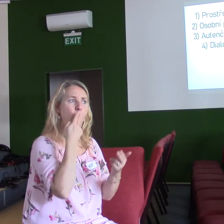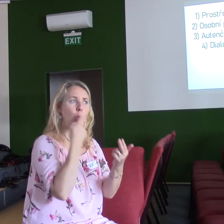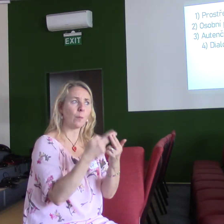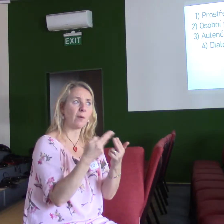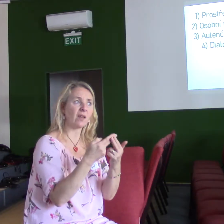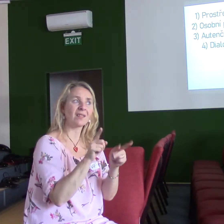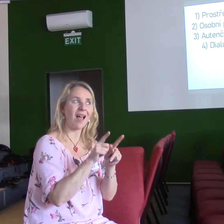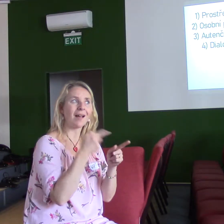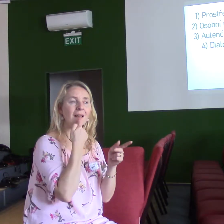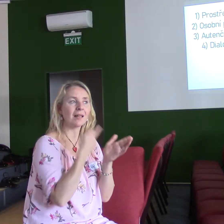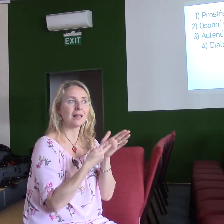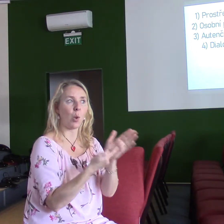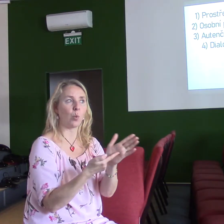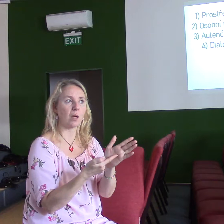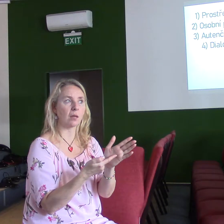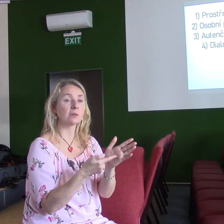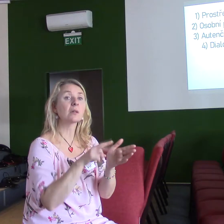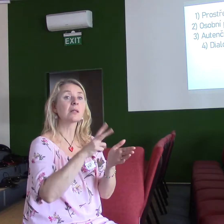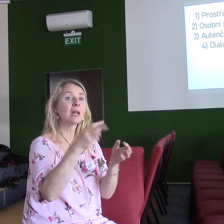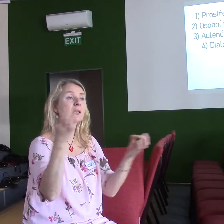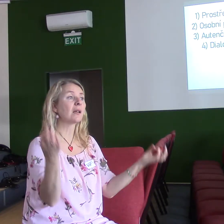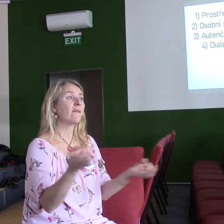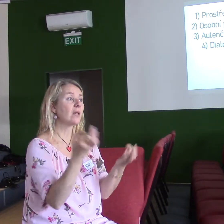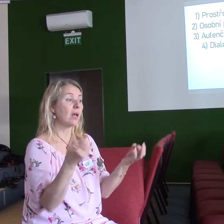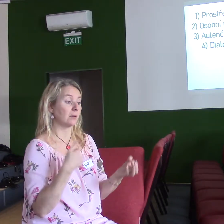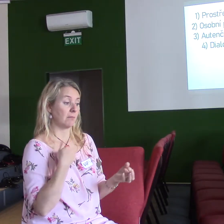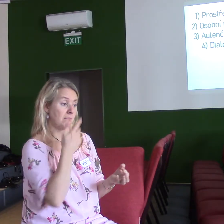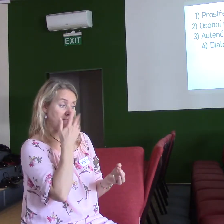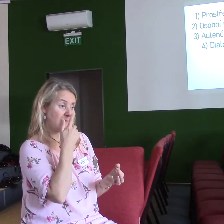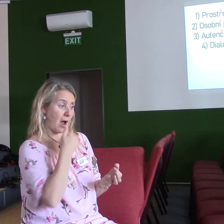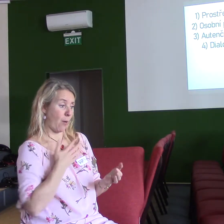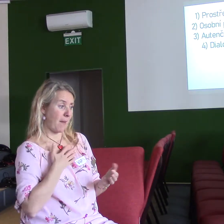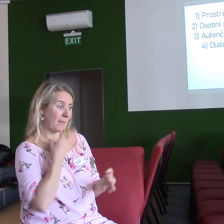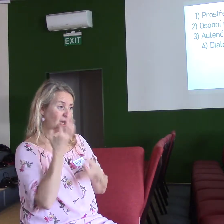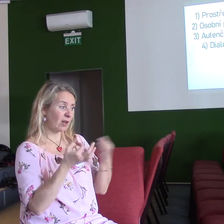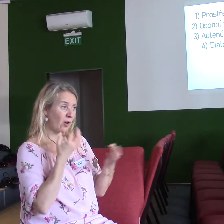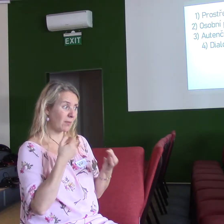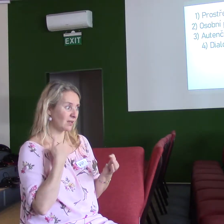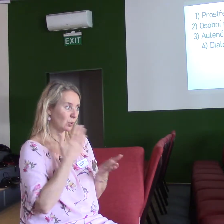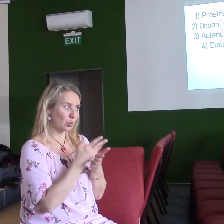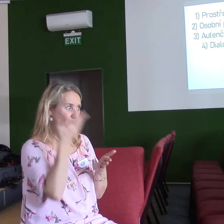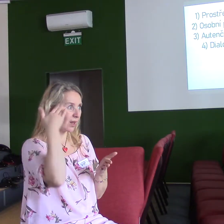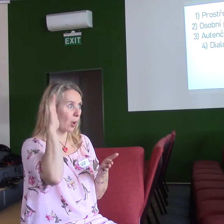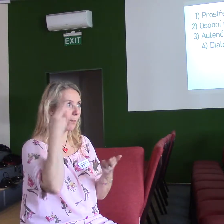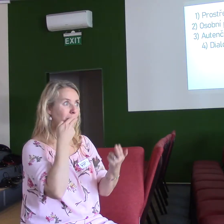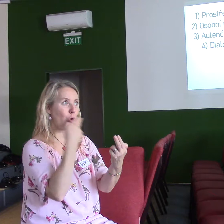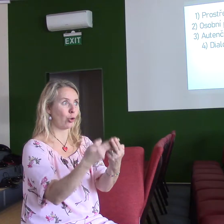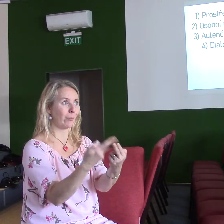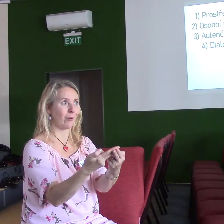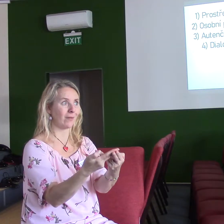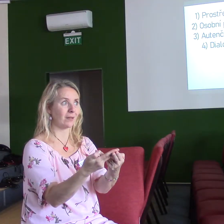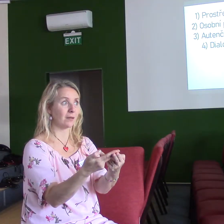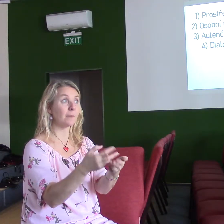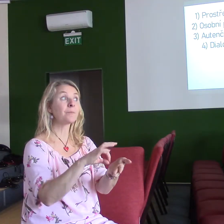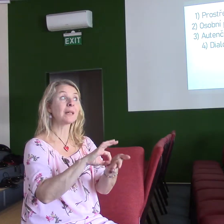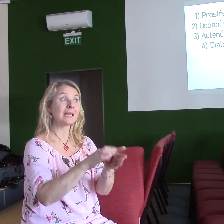důležité věci, ale vlastně jim nerozumí. A nebo nemají dostatek informací. A proto je hrozně důležité s těma, kterými chcete